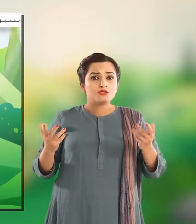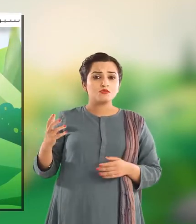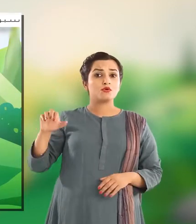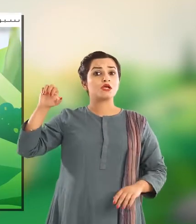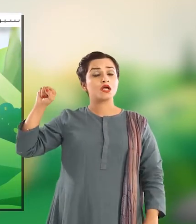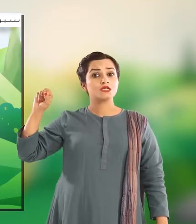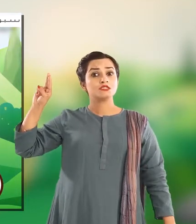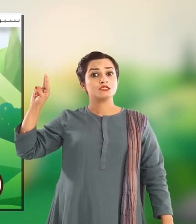sun